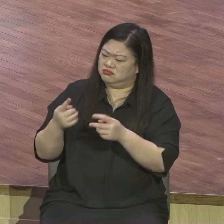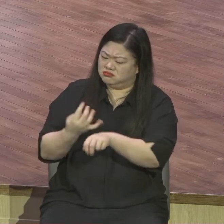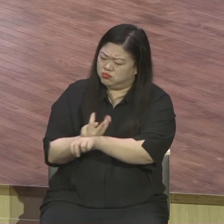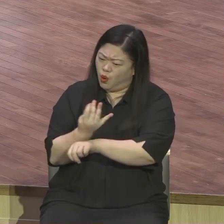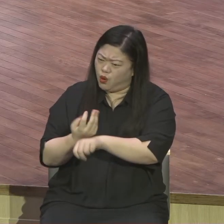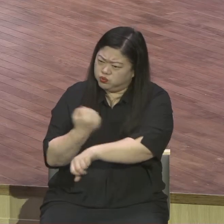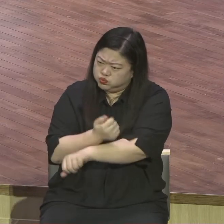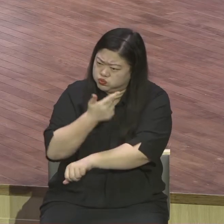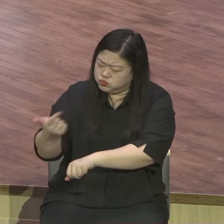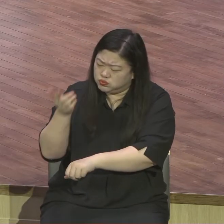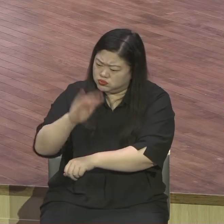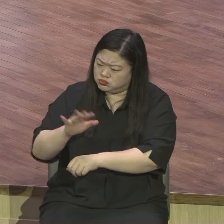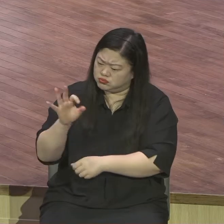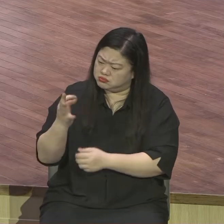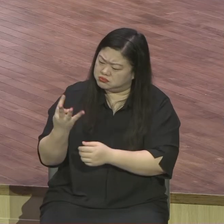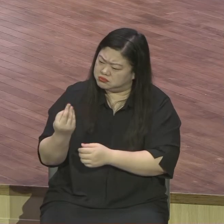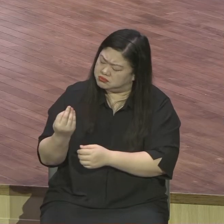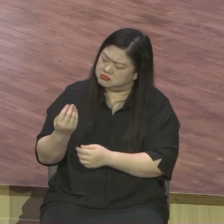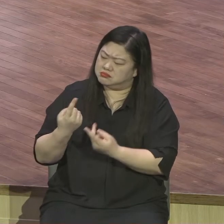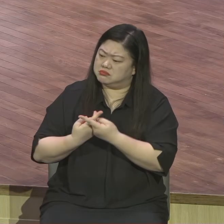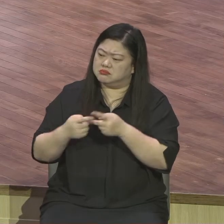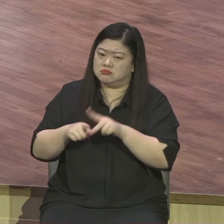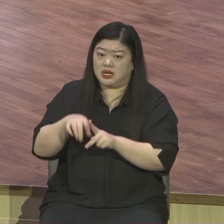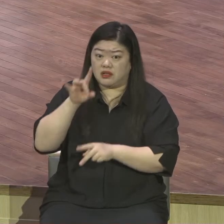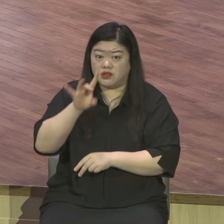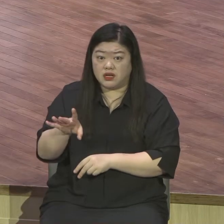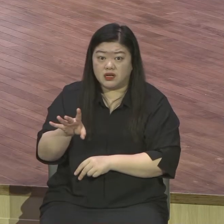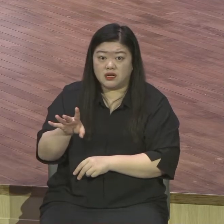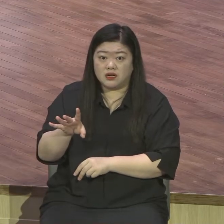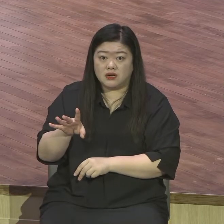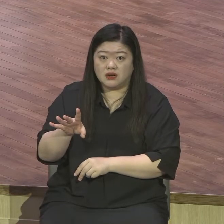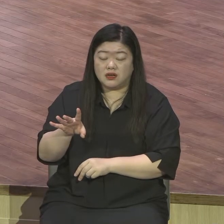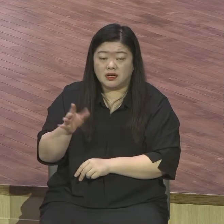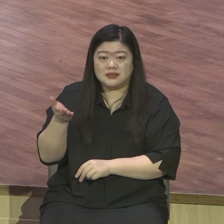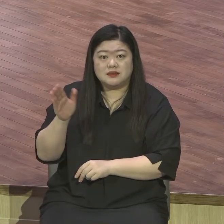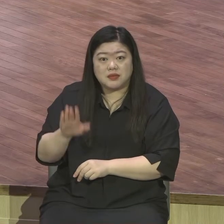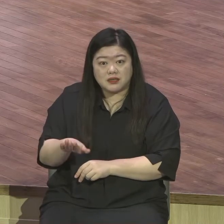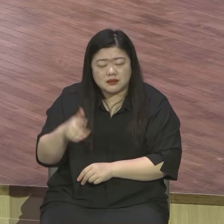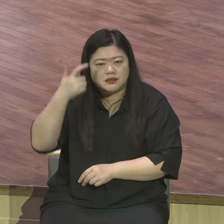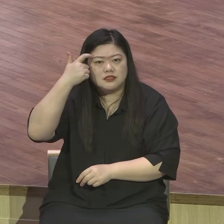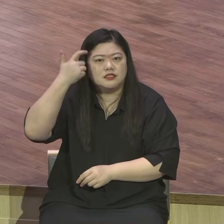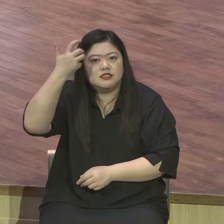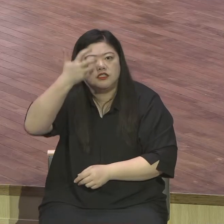영적인 눈이 열리지 않으면 이 본문 결코 받아들일 수 없는 내용이에요.